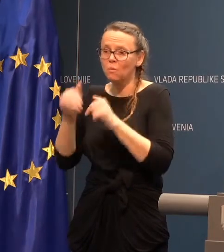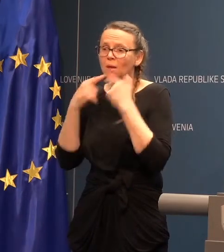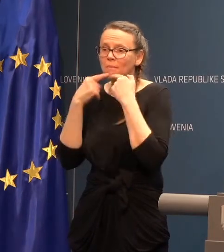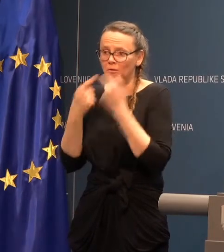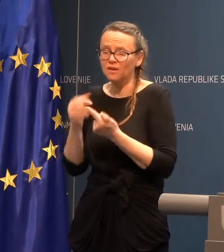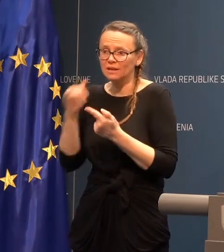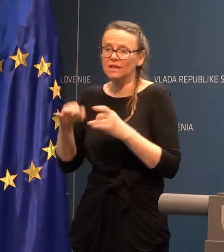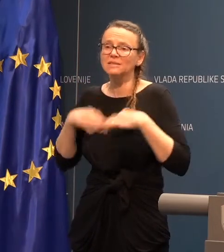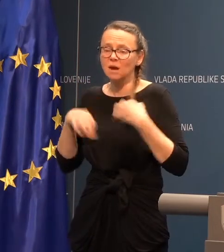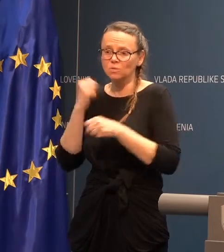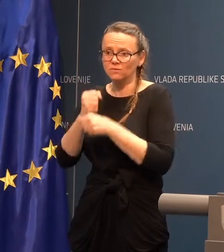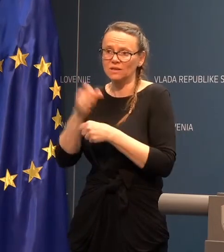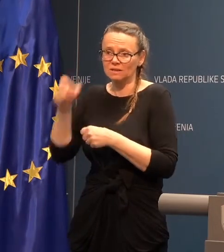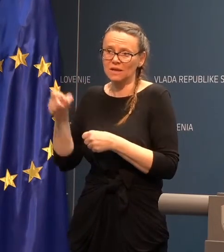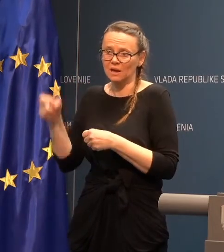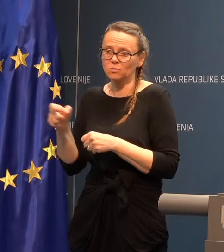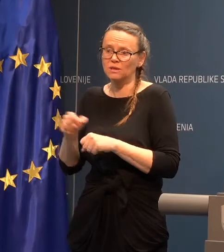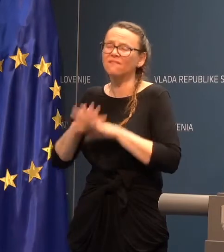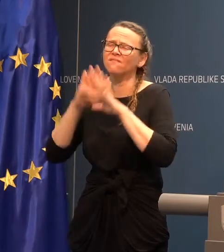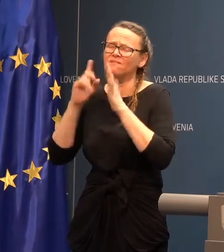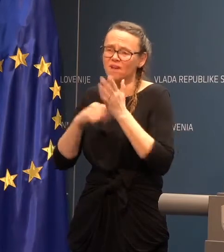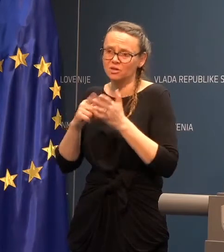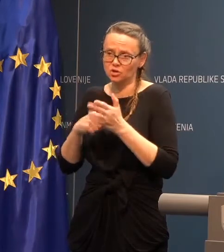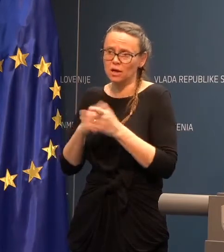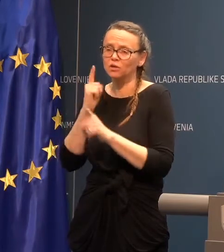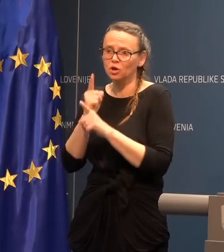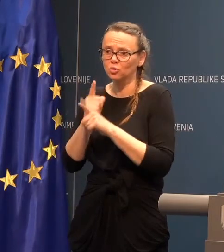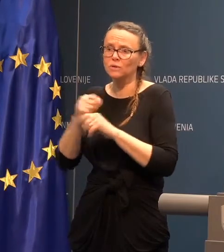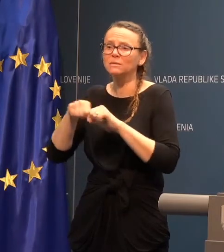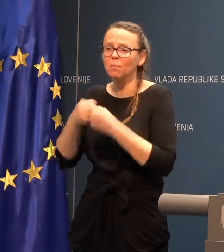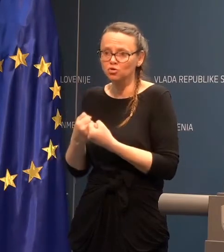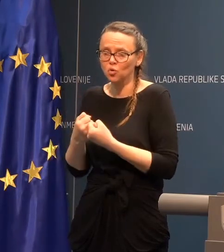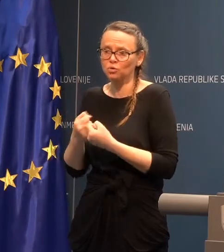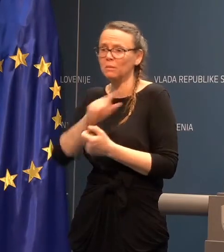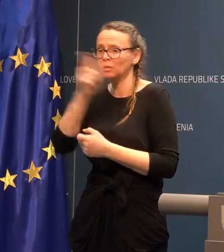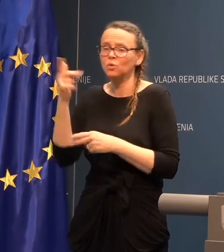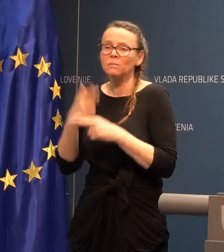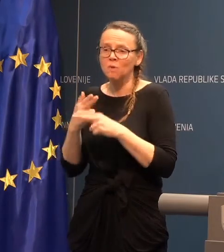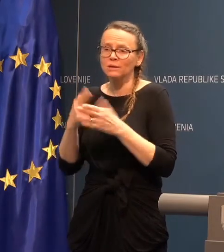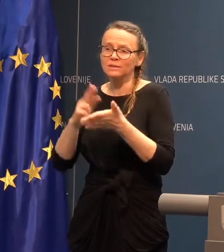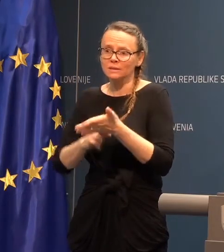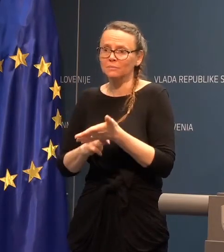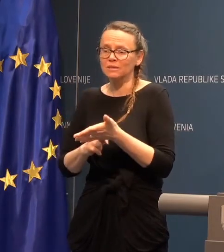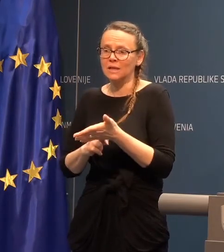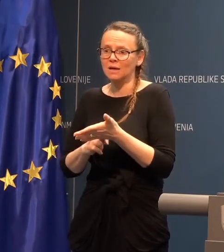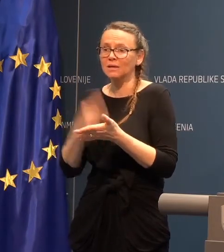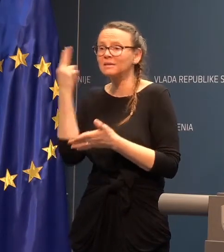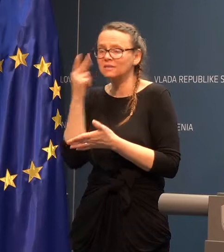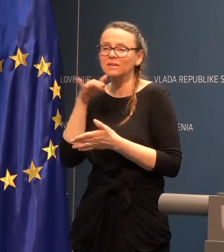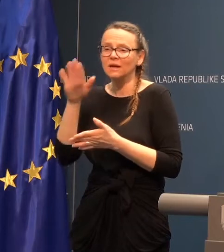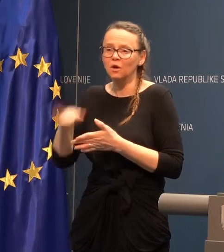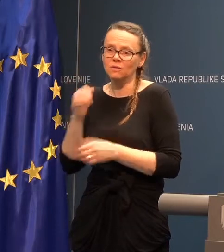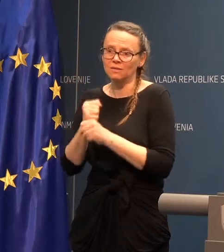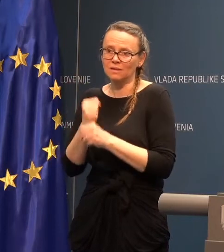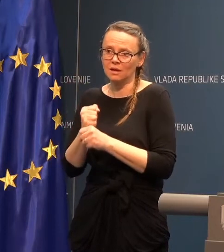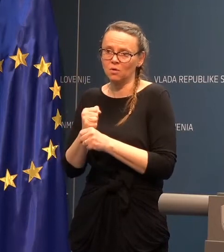povedati, da zdravstveni delavci veliko krat, tudi s poškodvami, drugmi boleznitskimi znaki, seveda grejo na